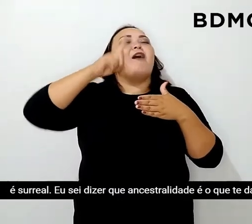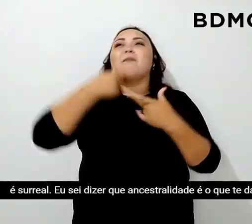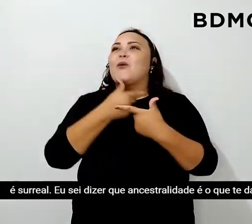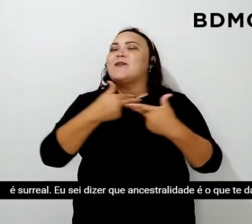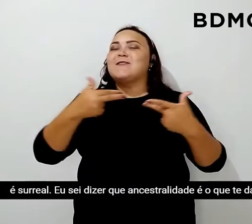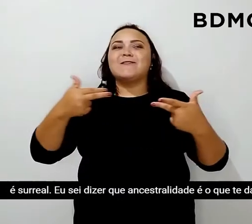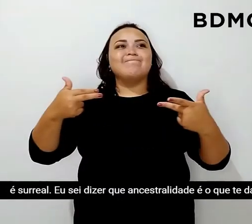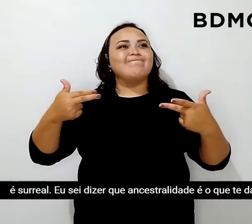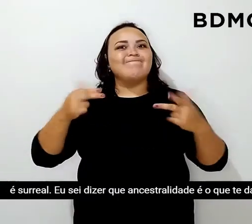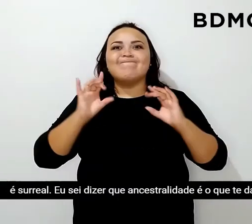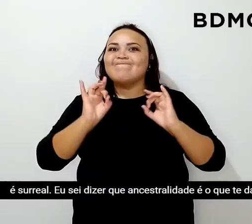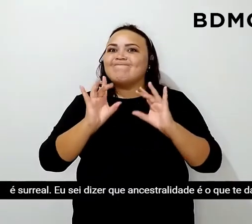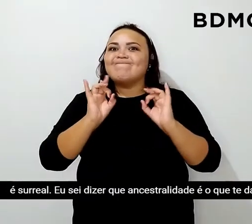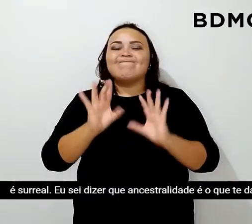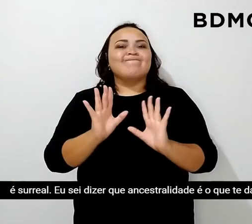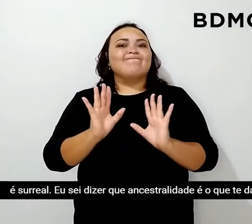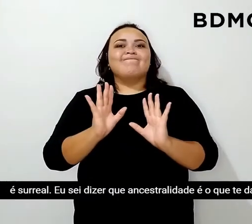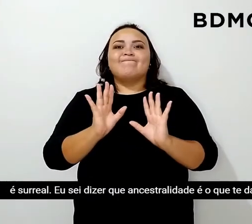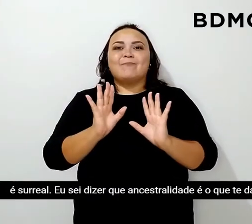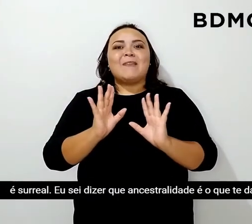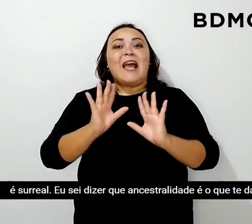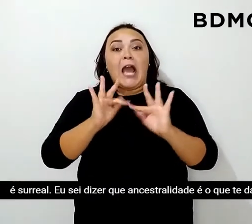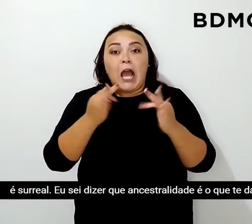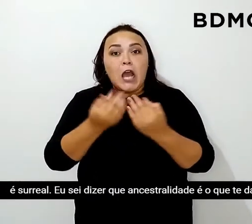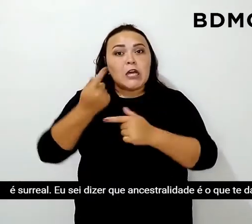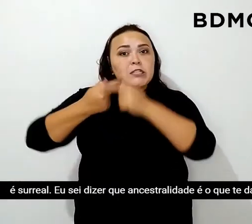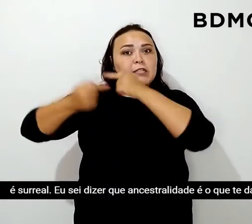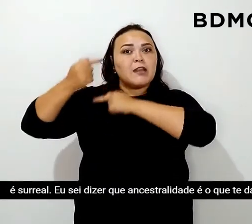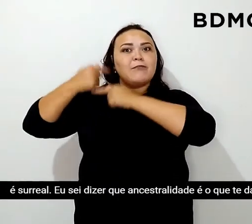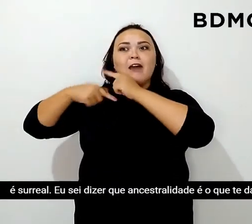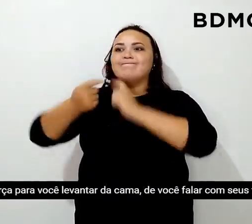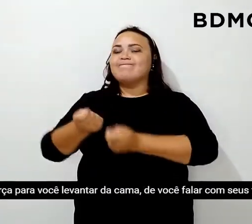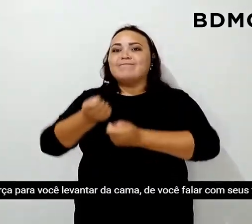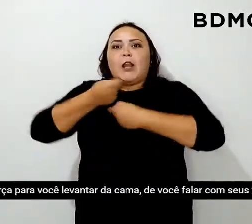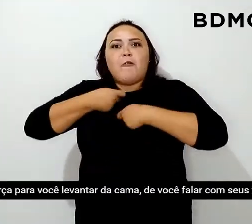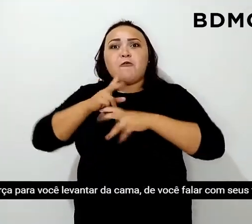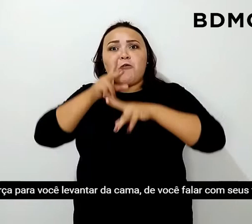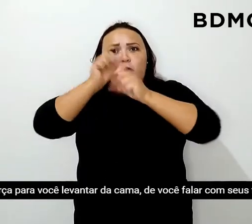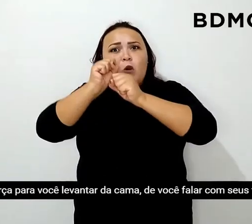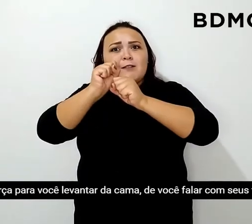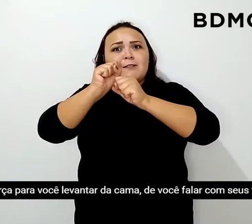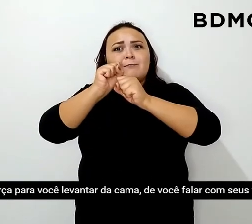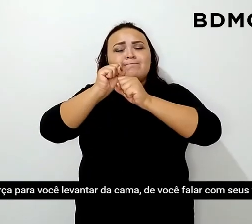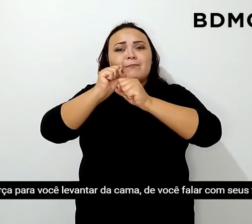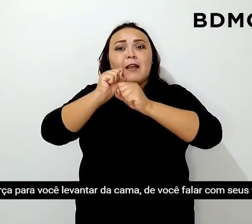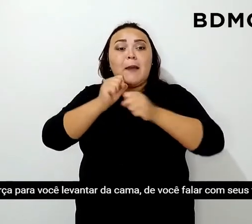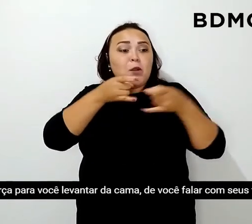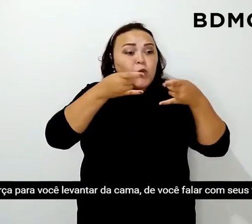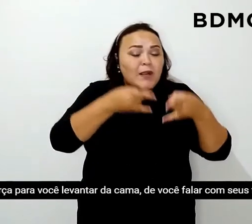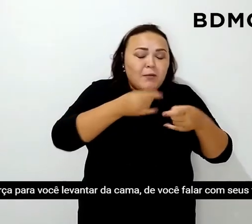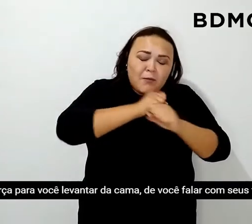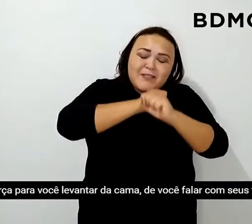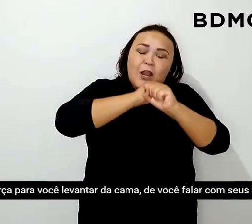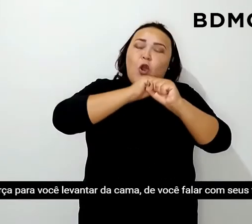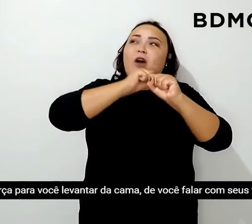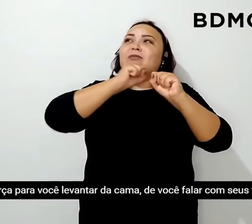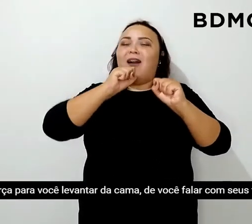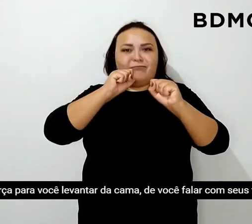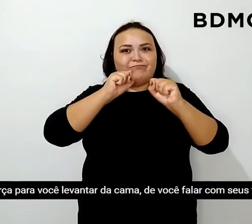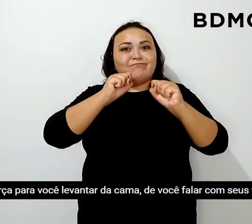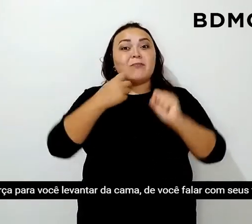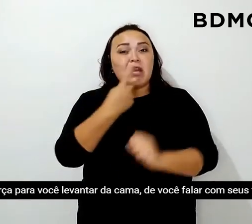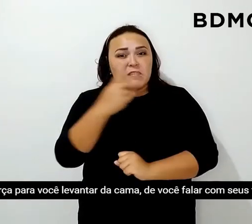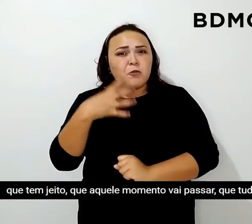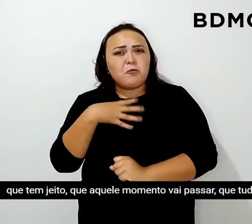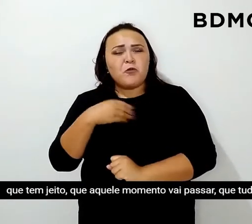Eu sei dizer que ancestralidade é o que te dá força para você levantar da cama, você falar